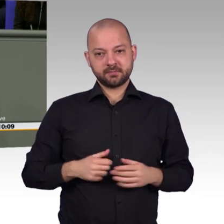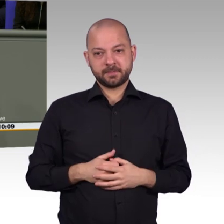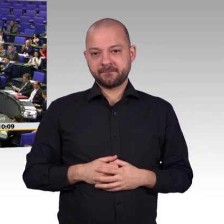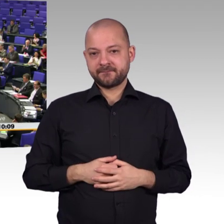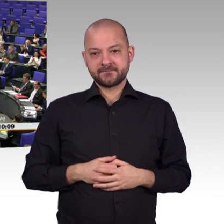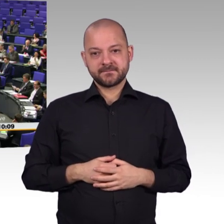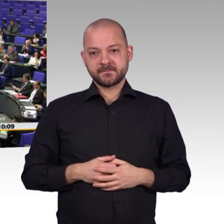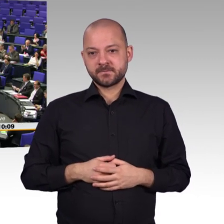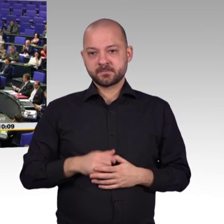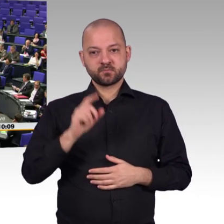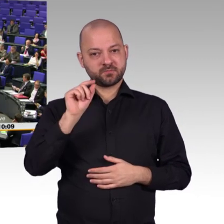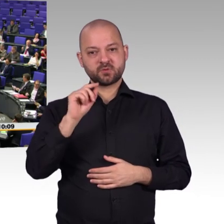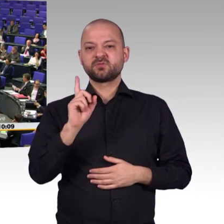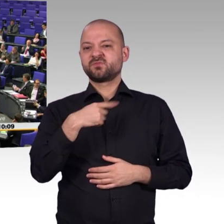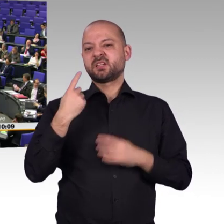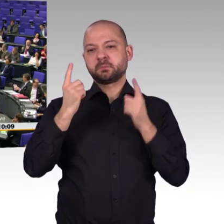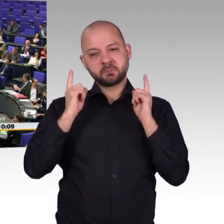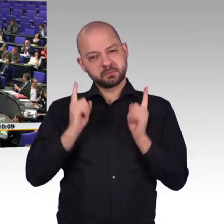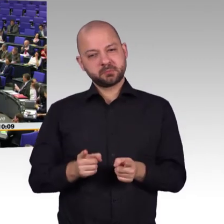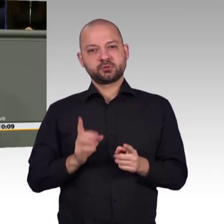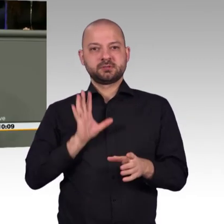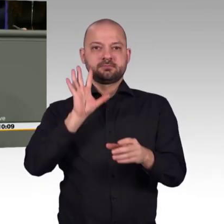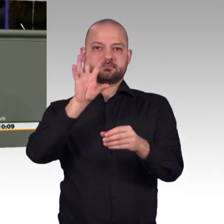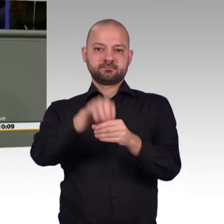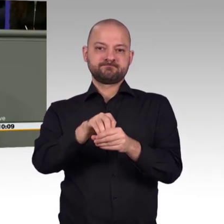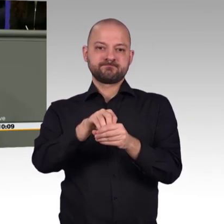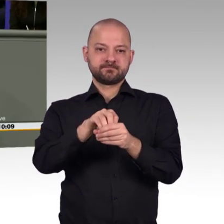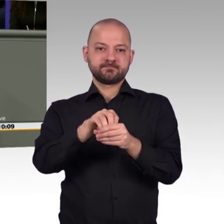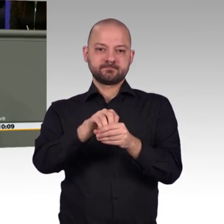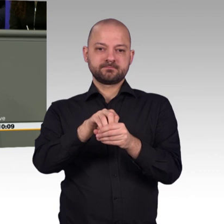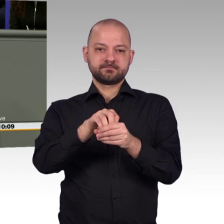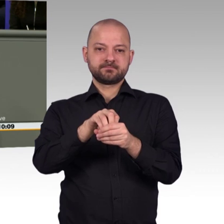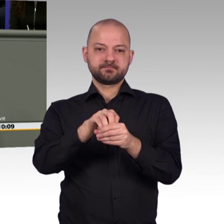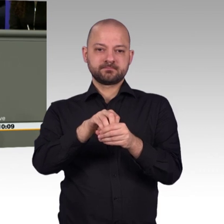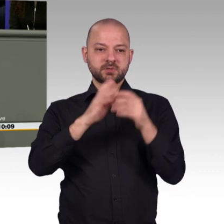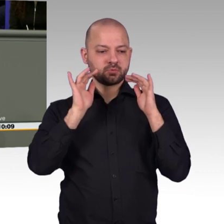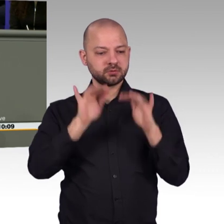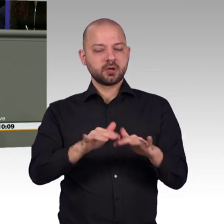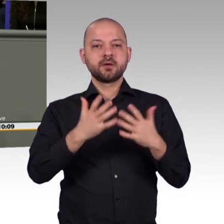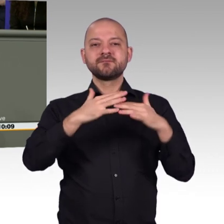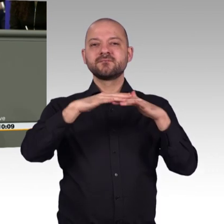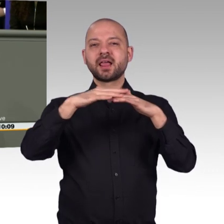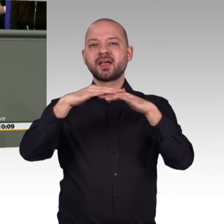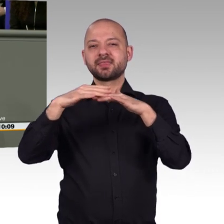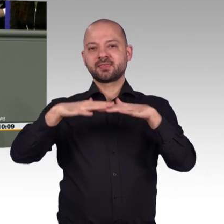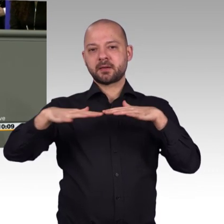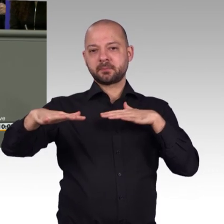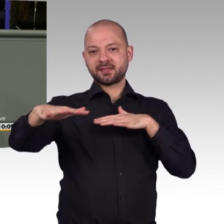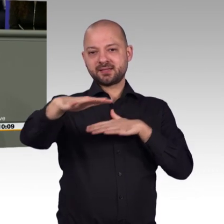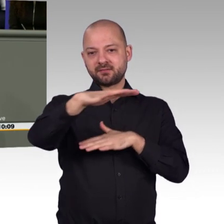gerade in ländlichen Regionen habe ich Diskussionen um weiße oder graue Flecken satt. Ich kann Menschen in Hesselteich nicht mehr